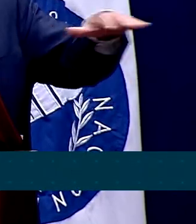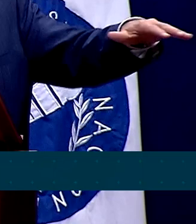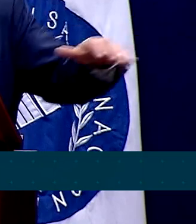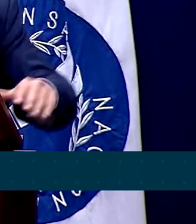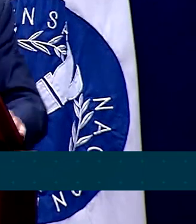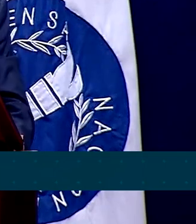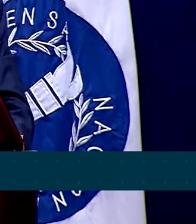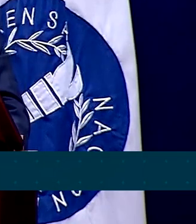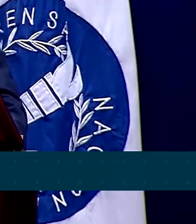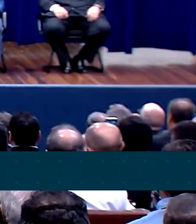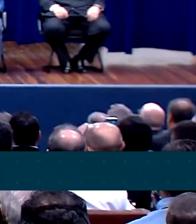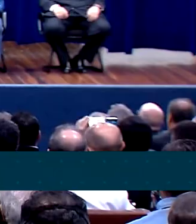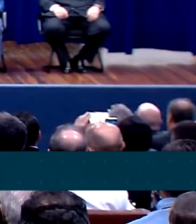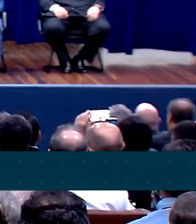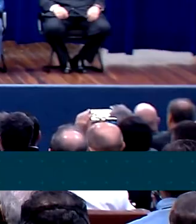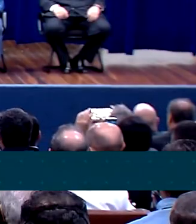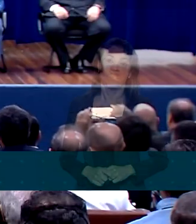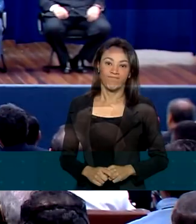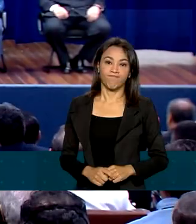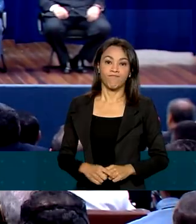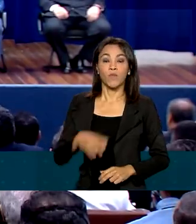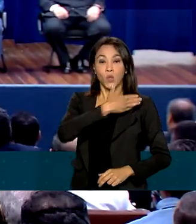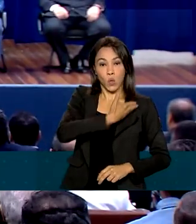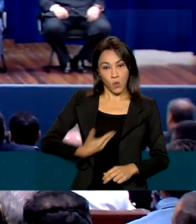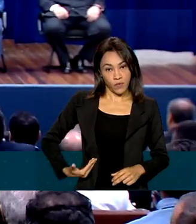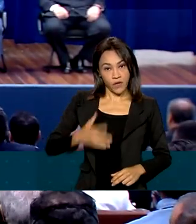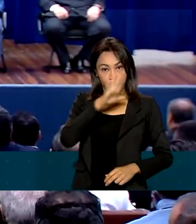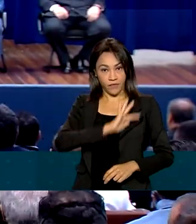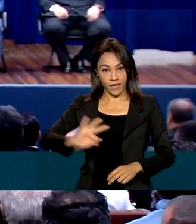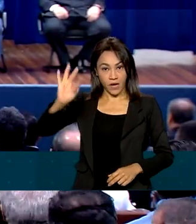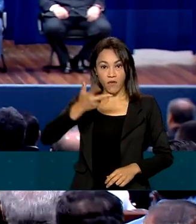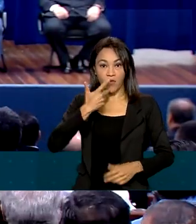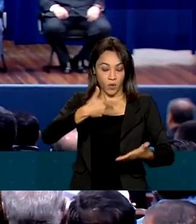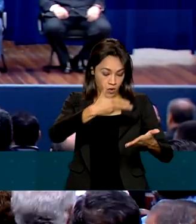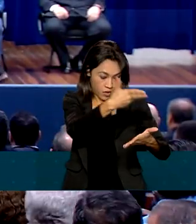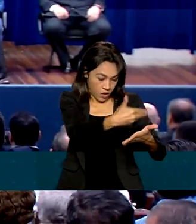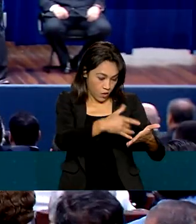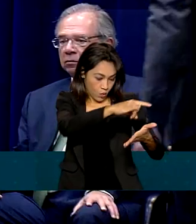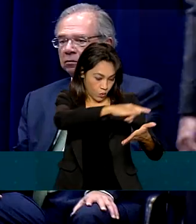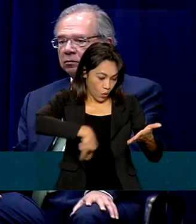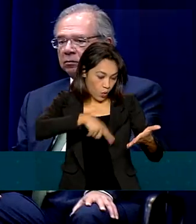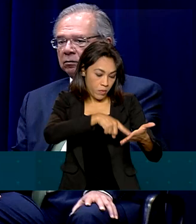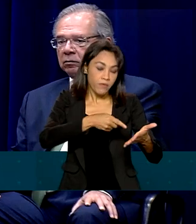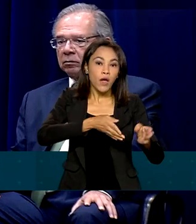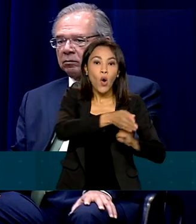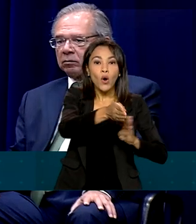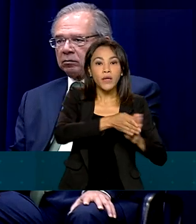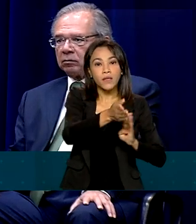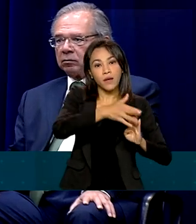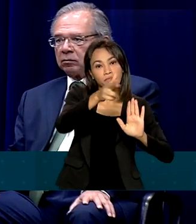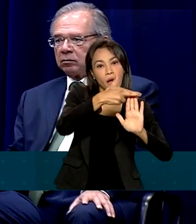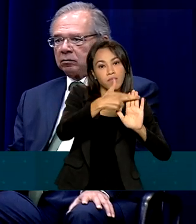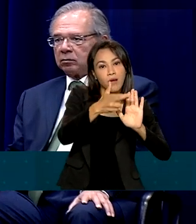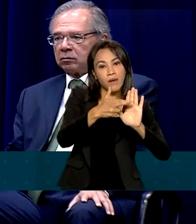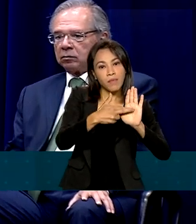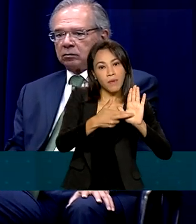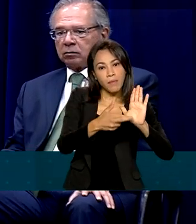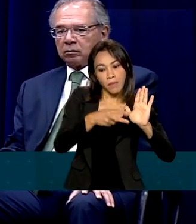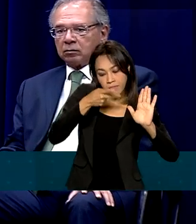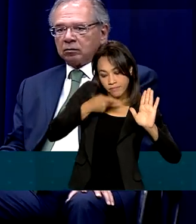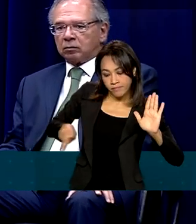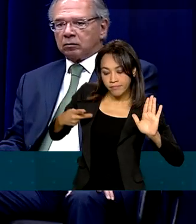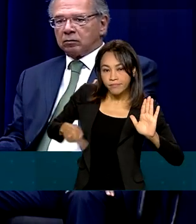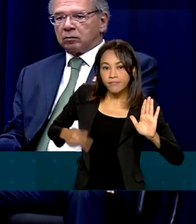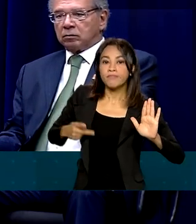proteger interesses privados. Segundo o governo federal, o documento vai orientar todas as normas do Inmetro. Para elaborar o